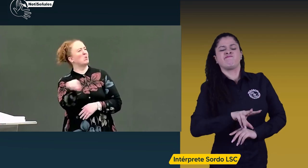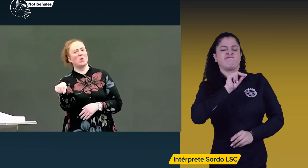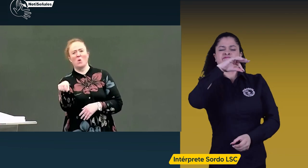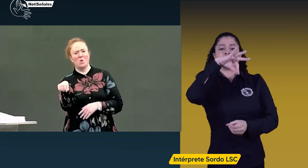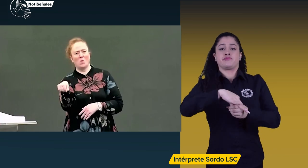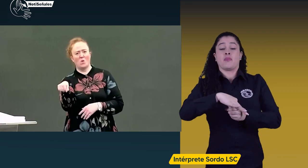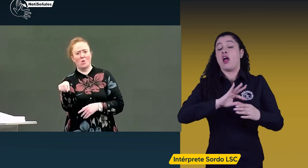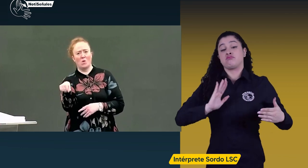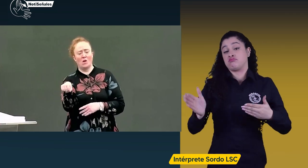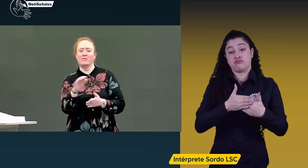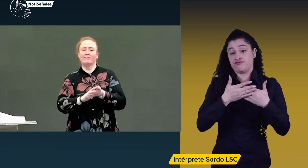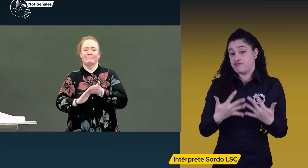terminamos allí.